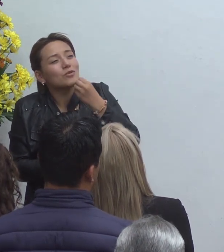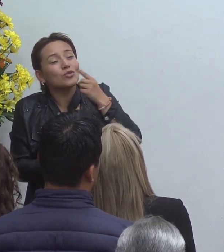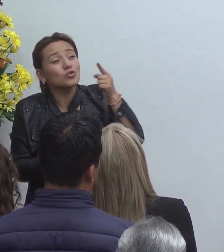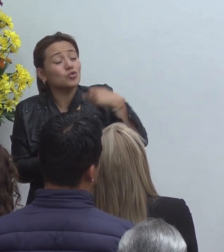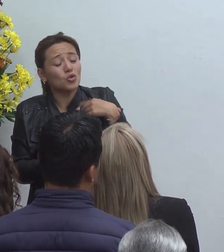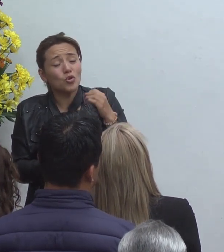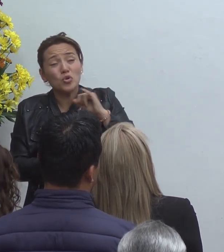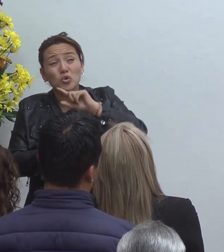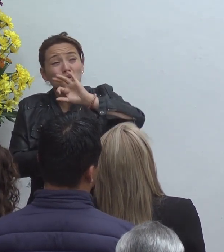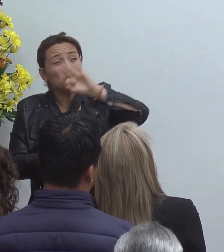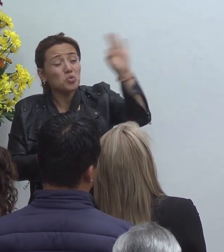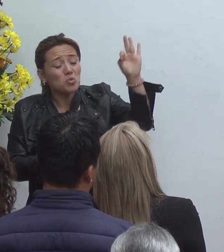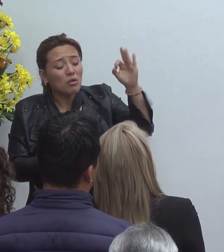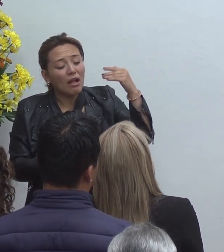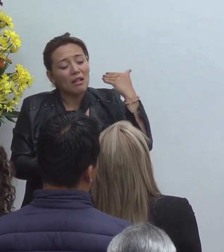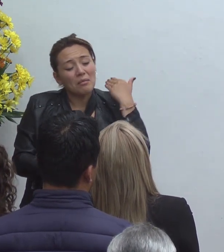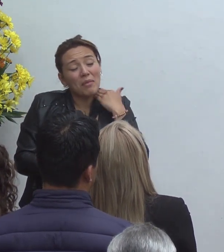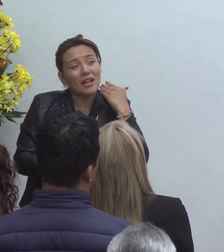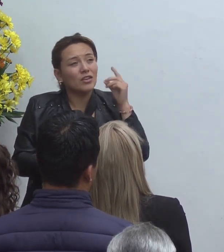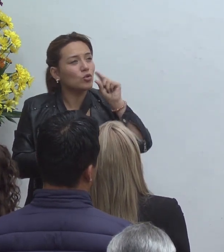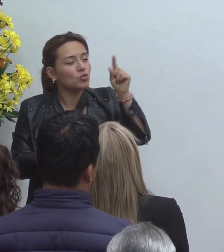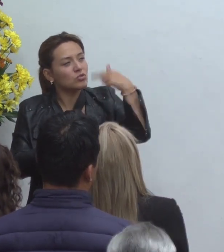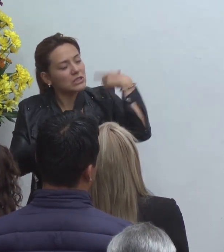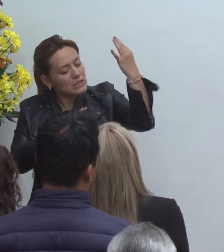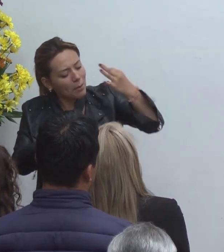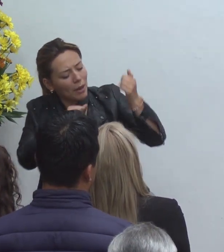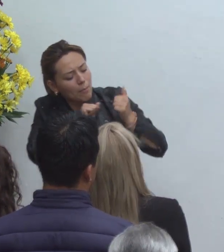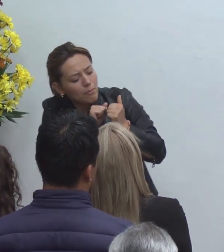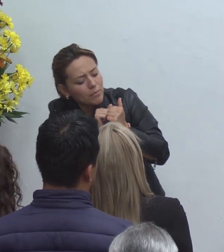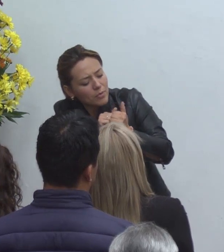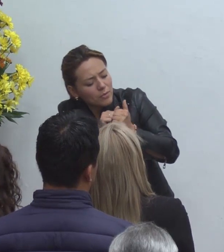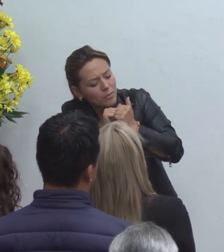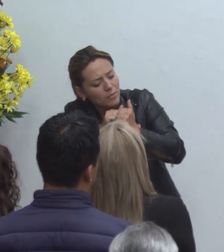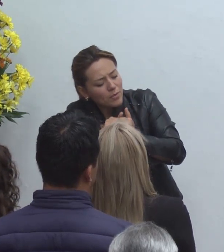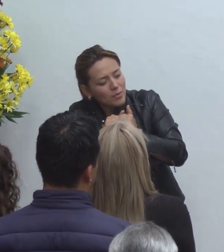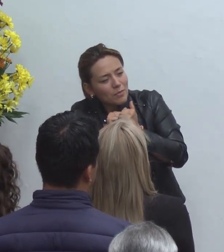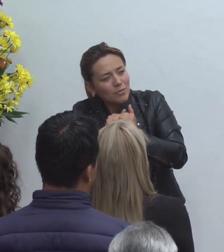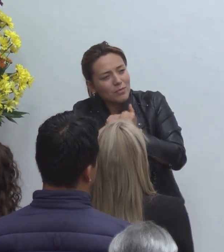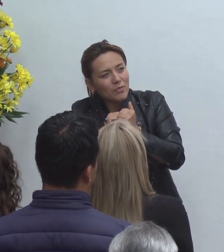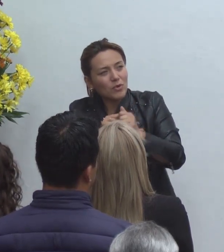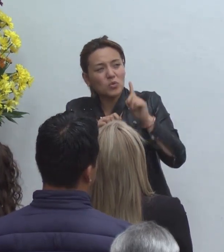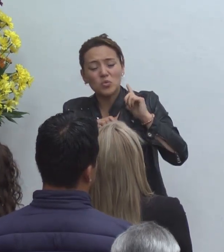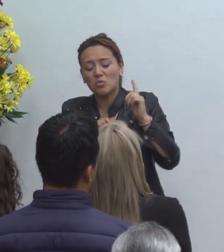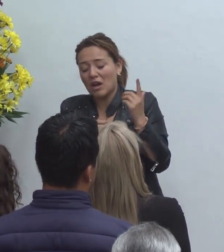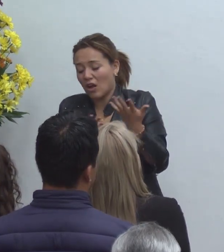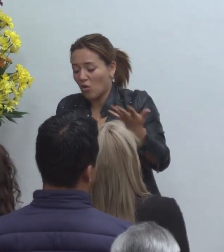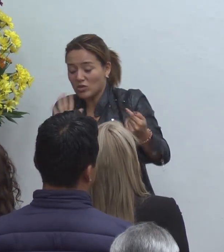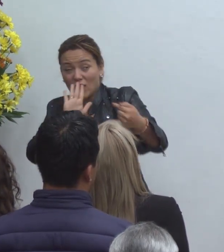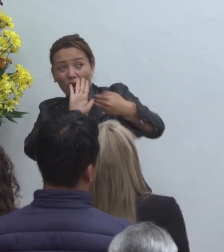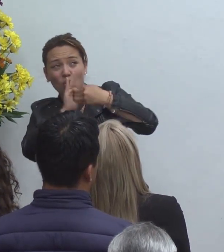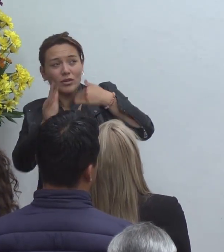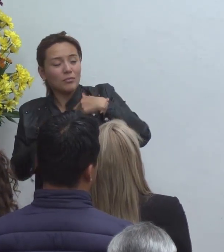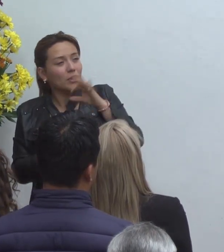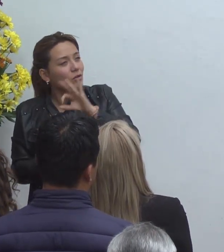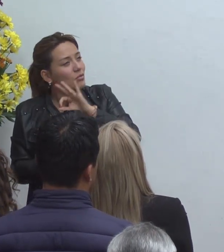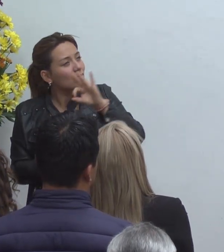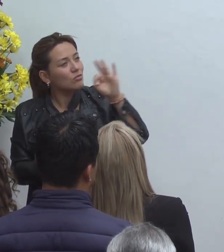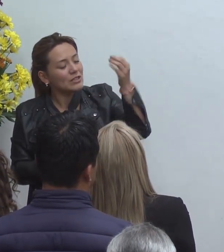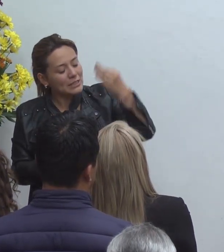señor tan plena Jesús tu rostro sonriendo de a nosotros que estamos arrastrándonos maltrechos y